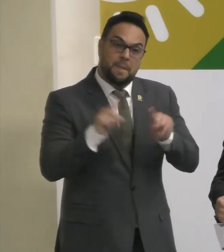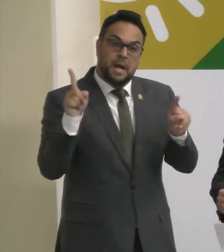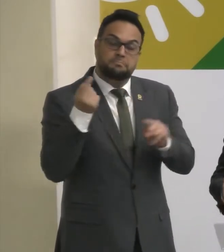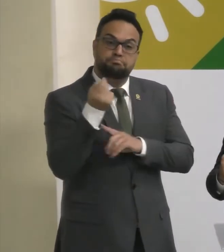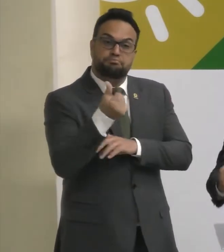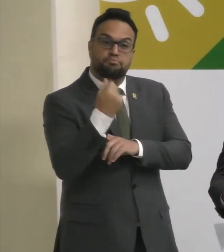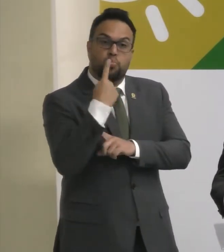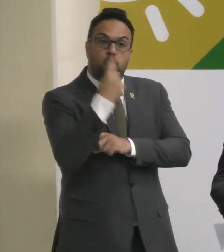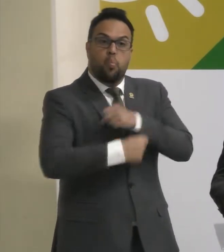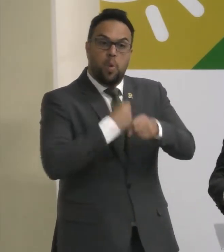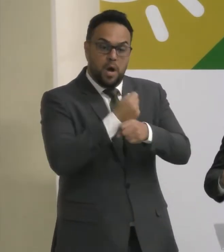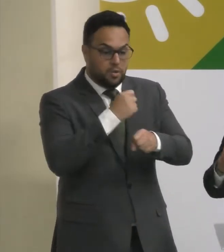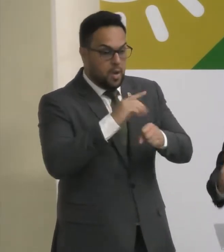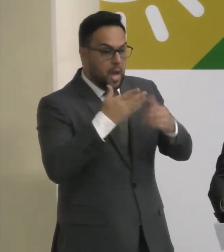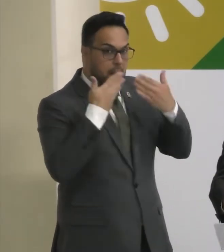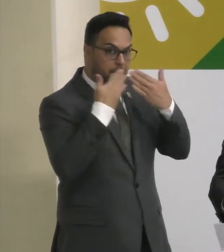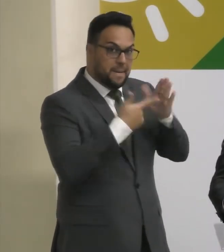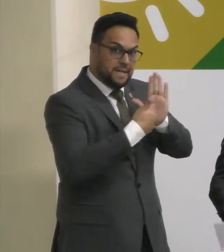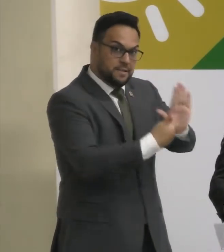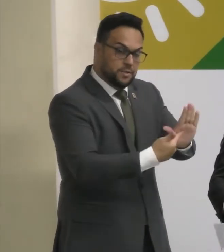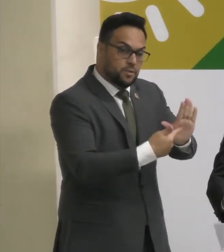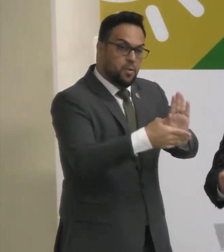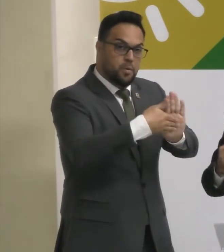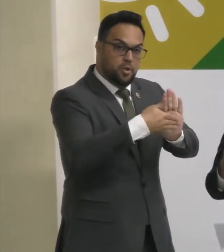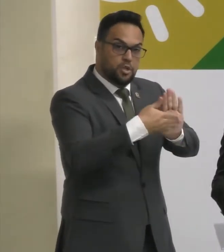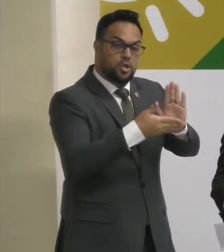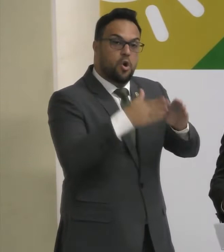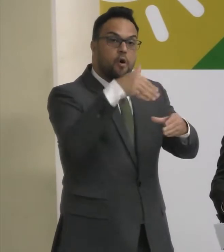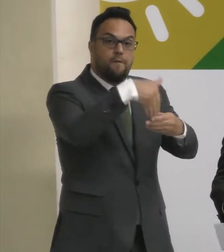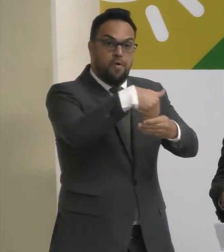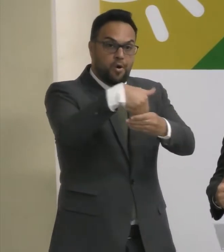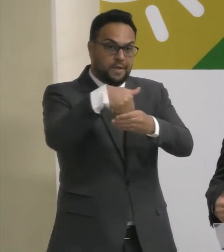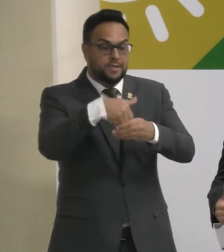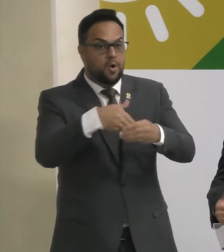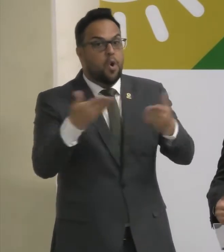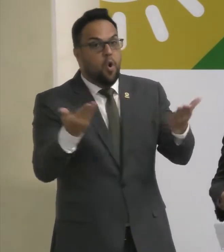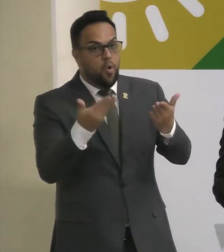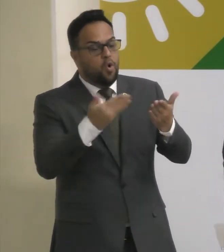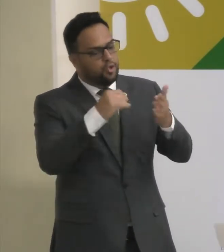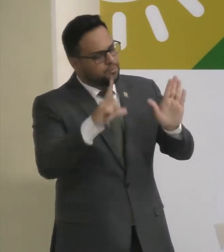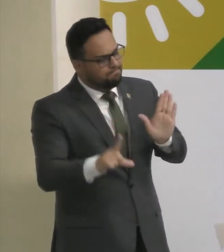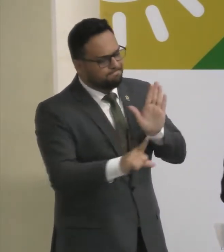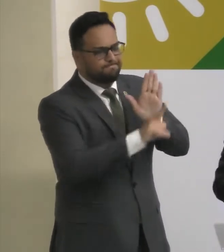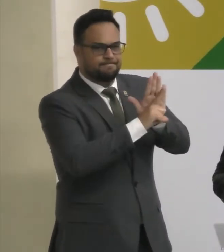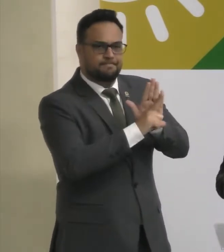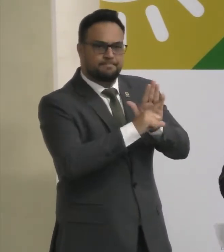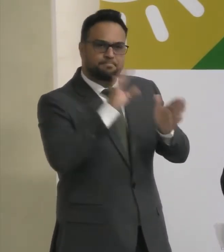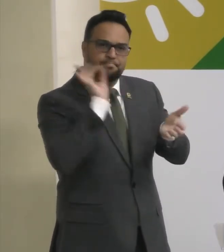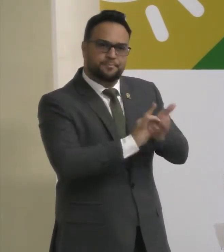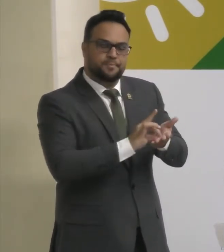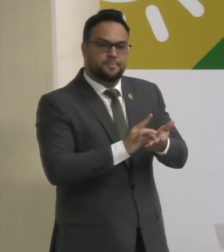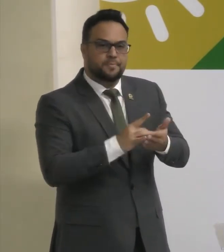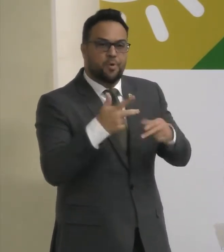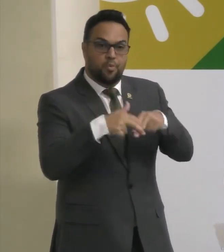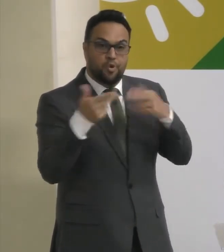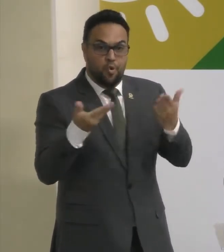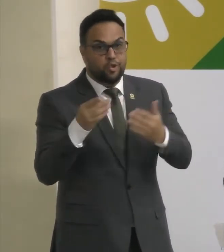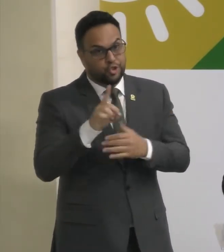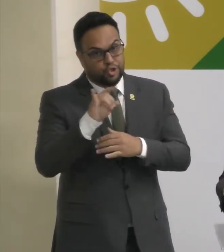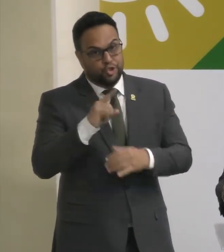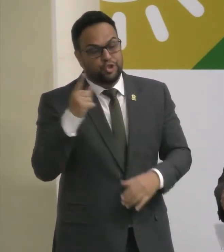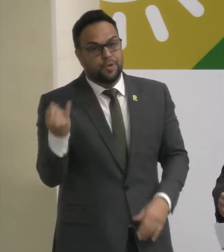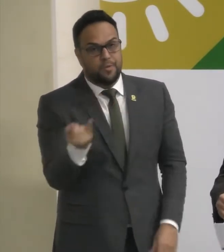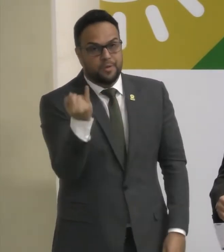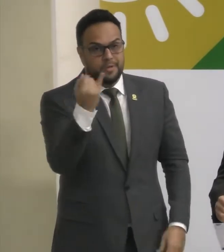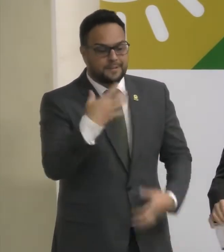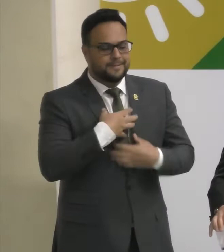Apresentar o projeto Colocar em votação E conseguimos Hoje é lei Estamos aqui hoje Nesse ato tão importante Então a gente fica